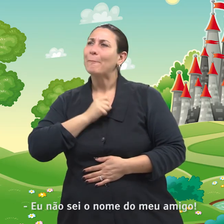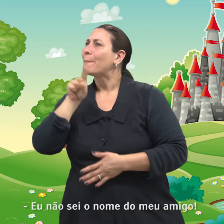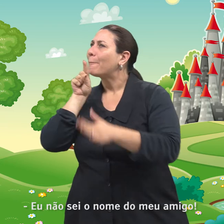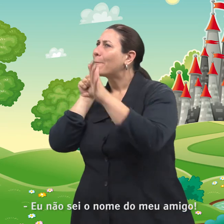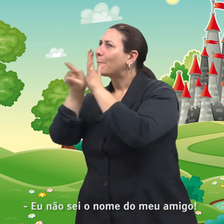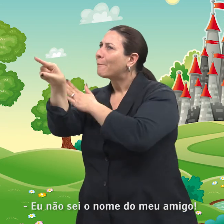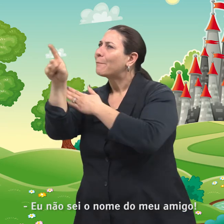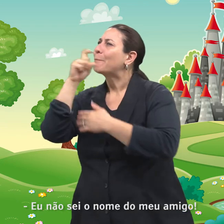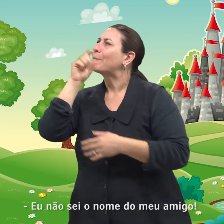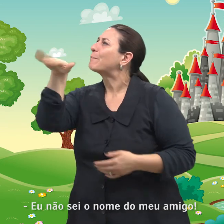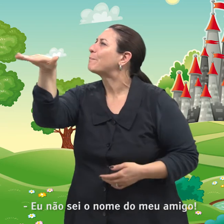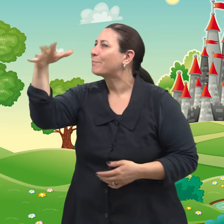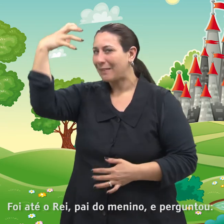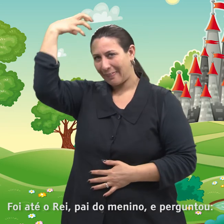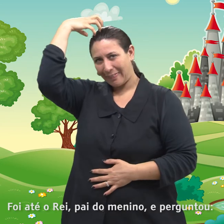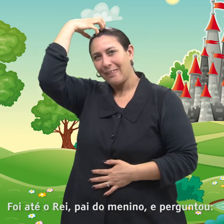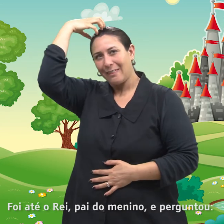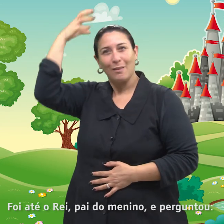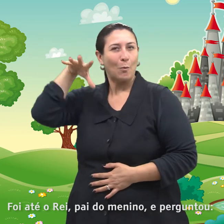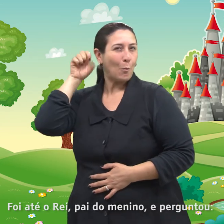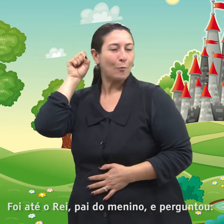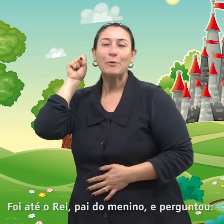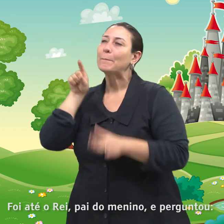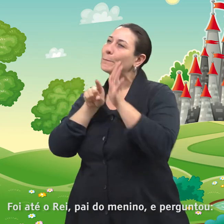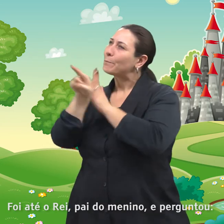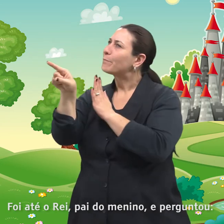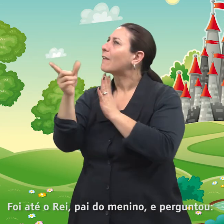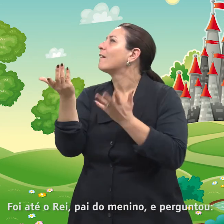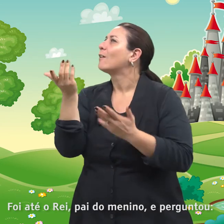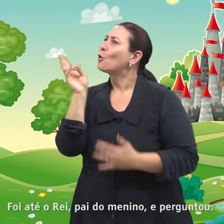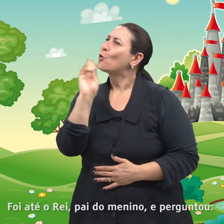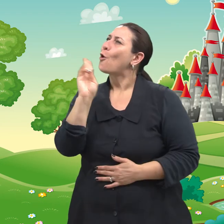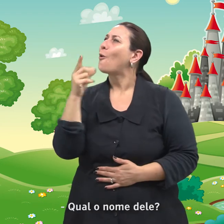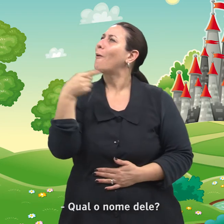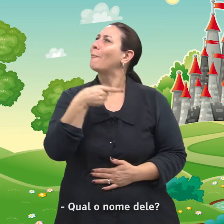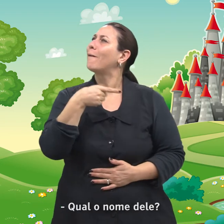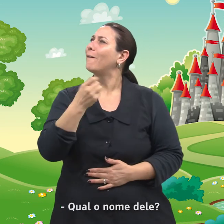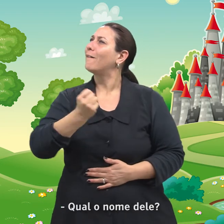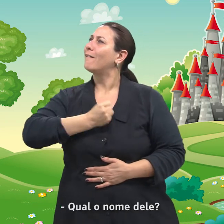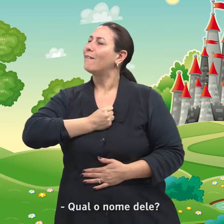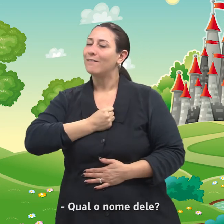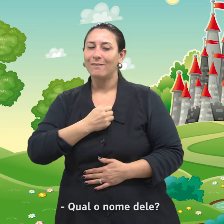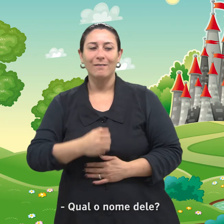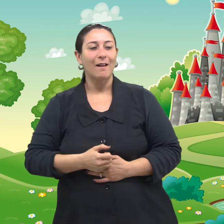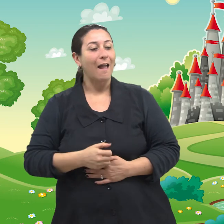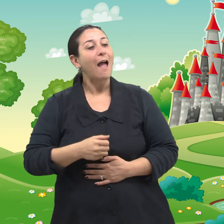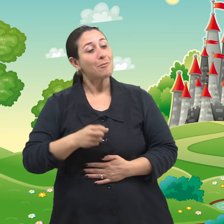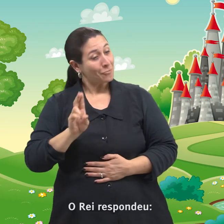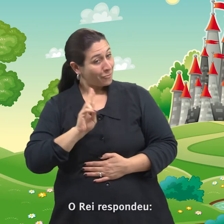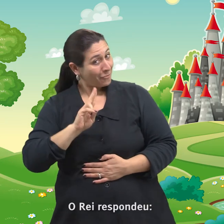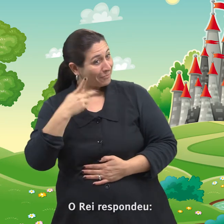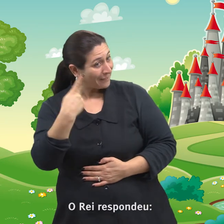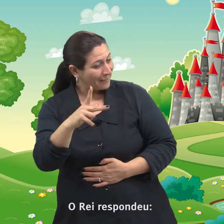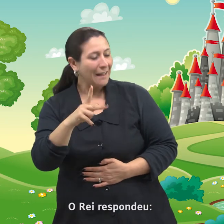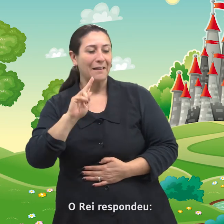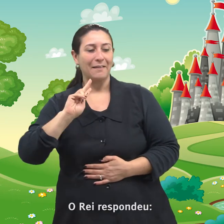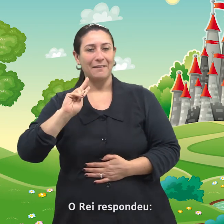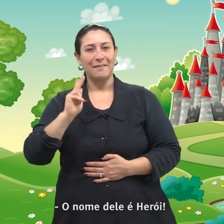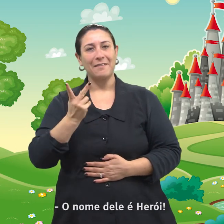o nome do meu amigo. Foi até o rei, pai do menino, e perguntou. Qual o nome dele? O rei respondeu. O